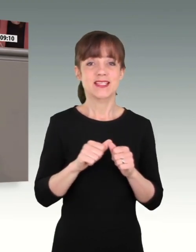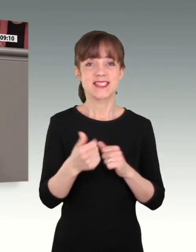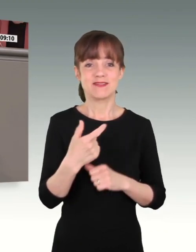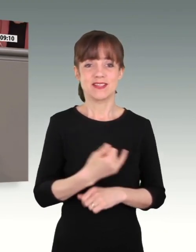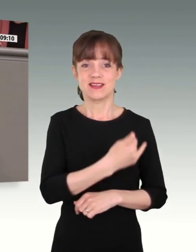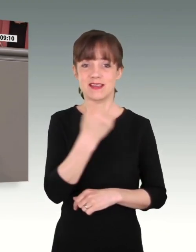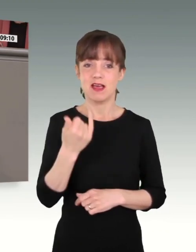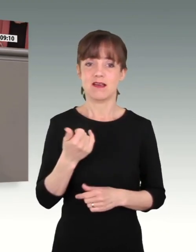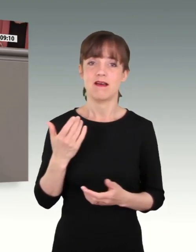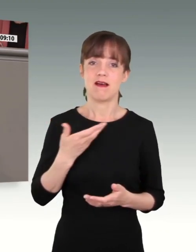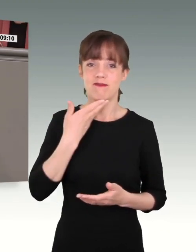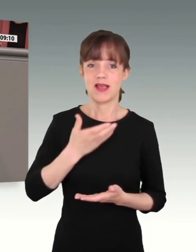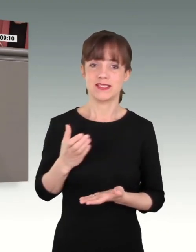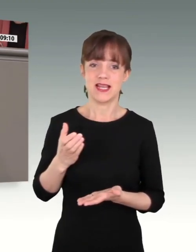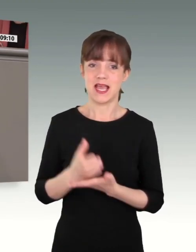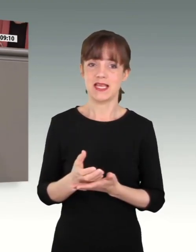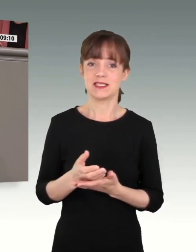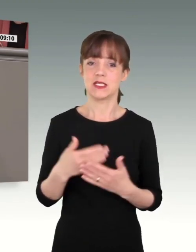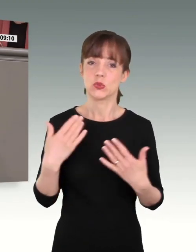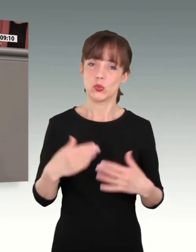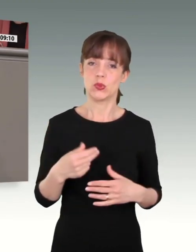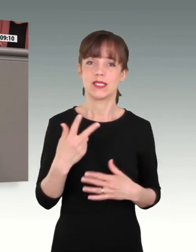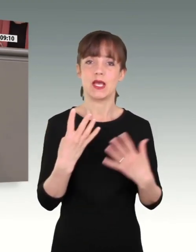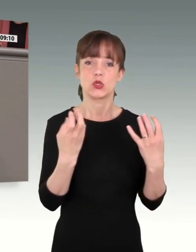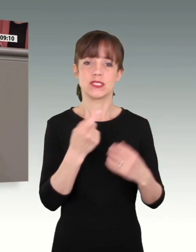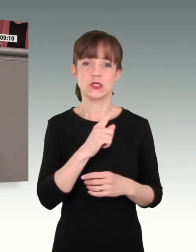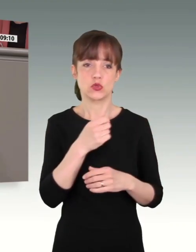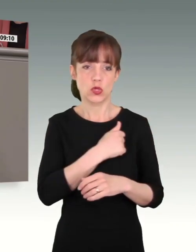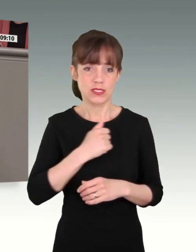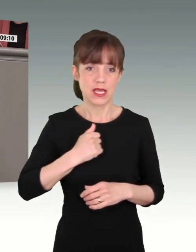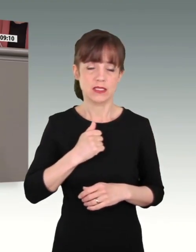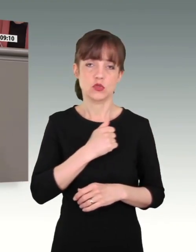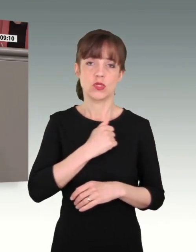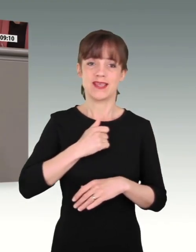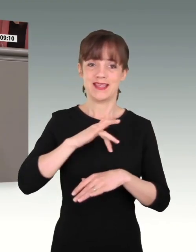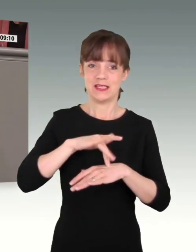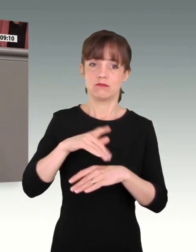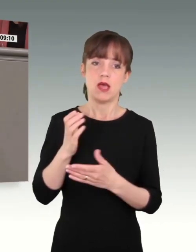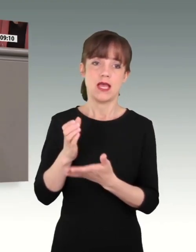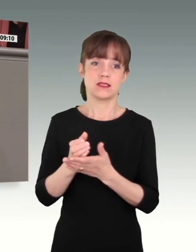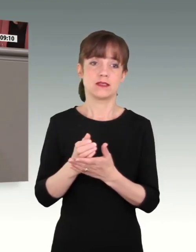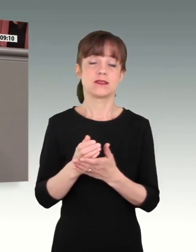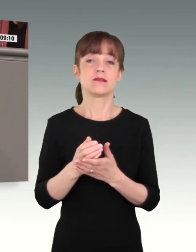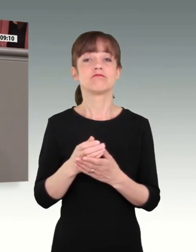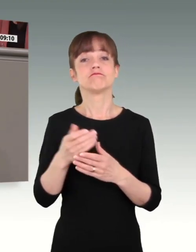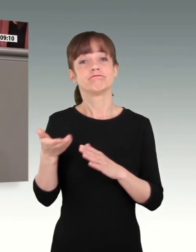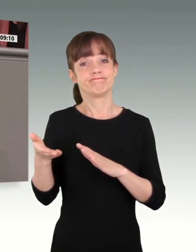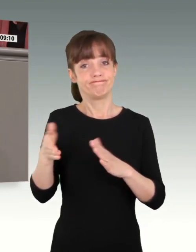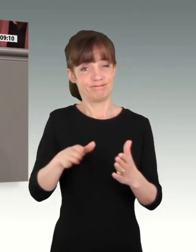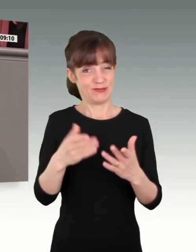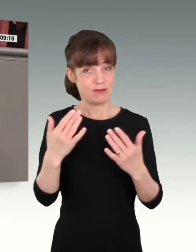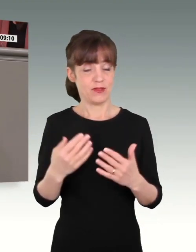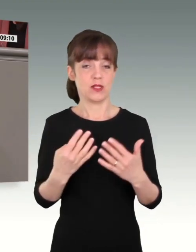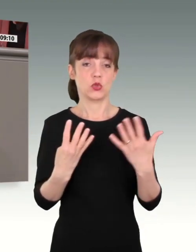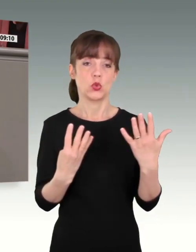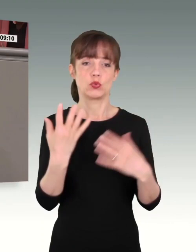Seele zurückgekommen. Dieser Einsatz hat die Bundeswehr verändert. Und deswegen ist es so wichtig, dass er aufgearbeitet wird. Und ich hoffe sehr, dass die